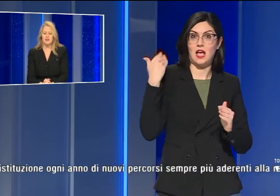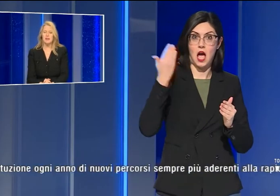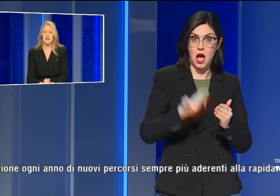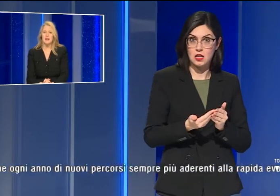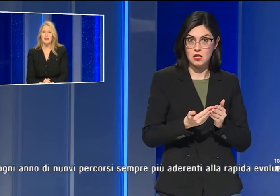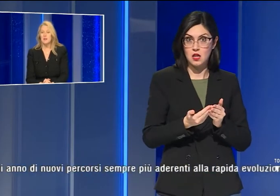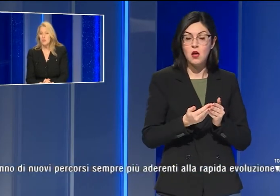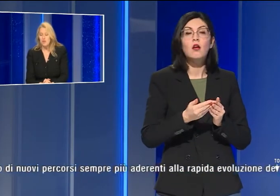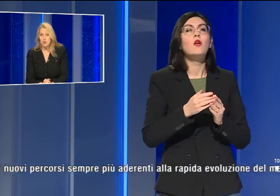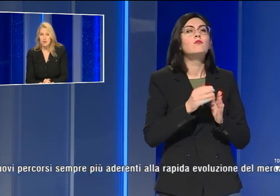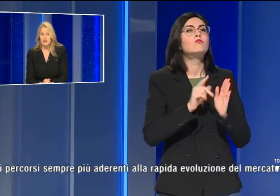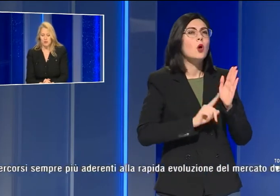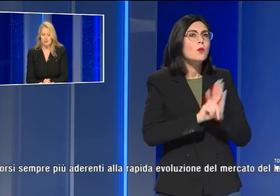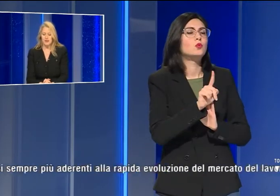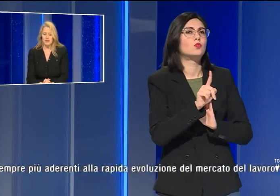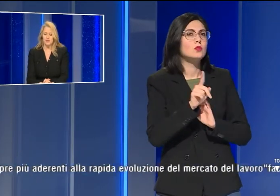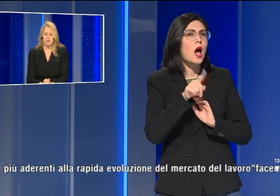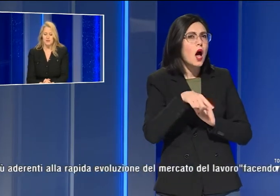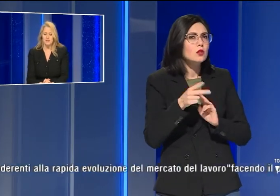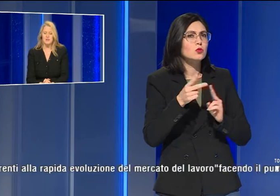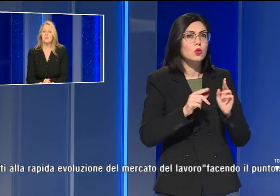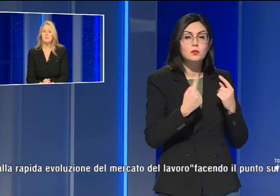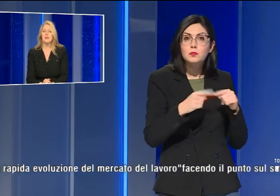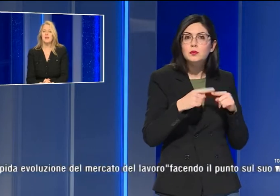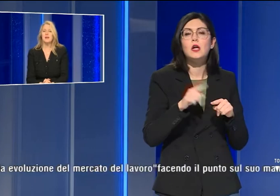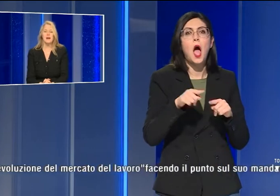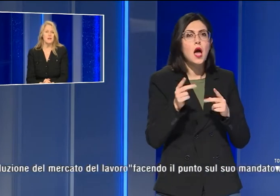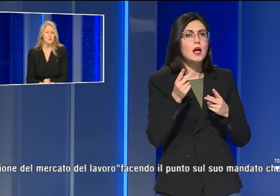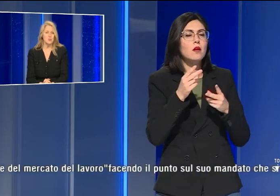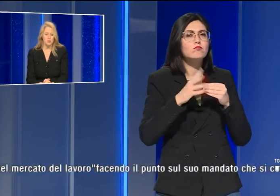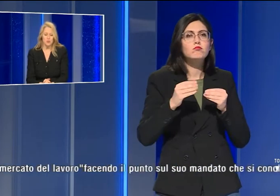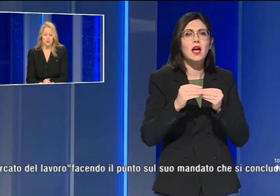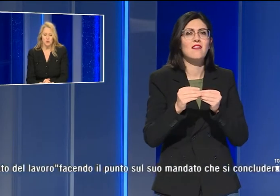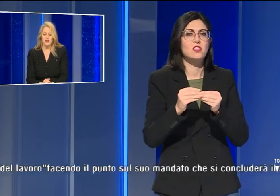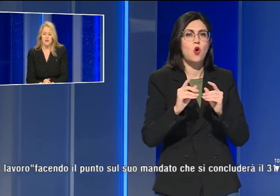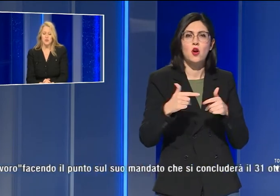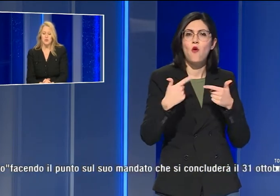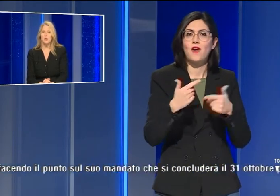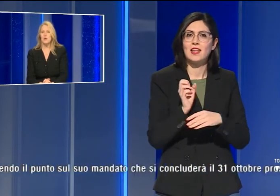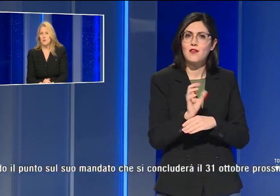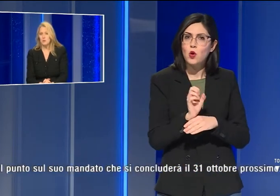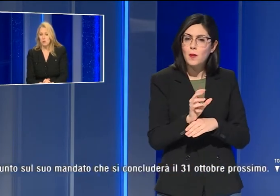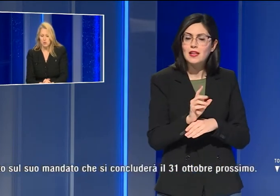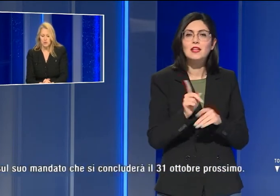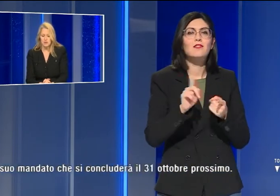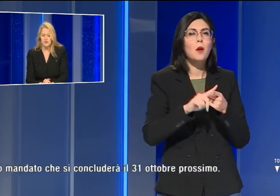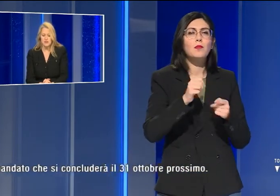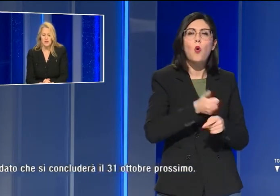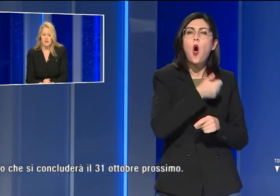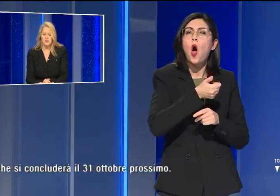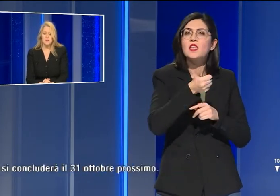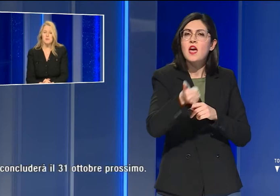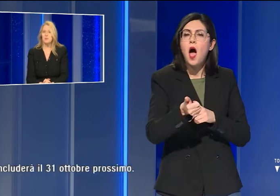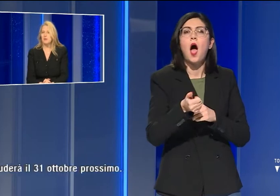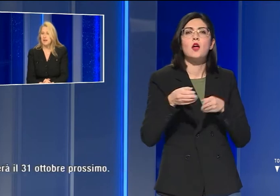a un'attenta revisione dell'offerta formativa e all'istituzione ogni anno di nuovi percorsi,